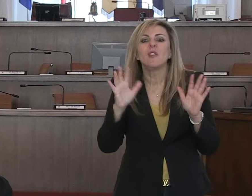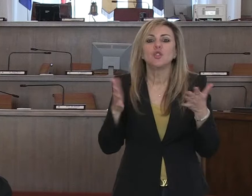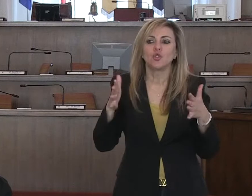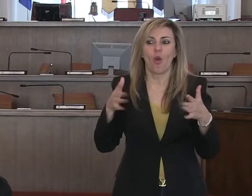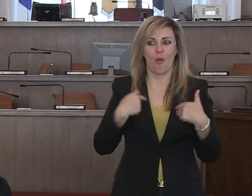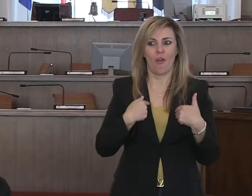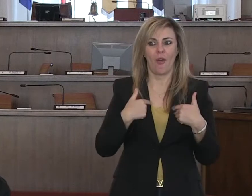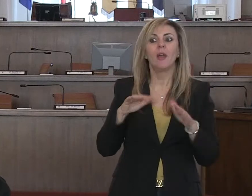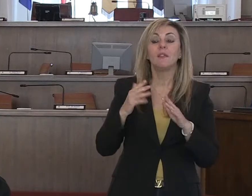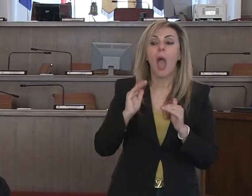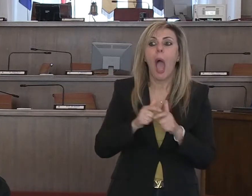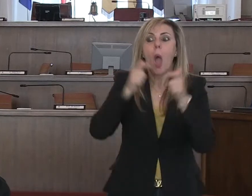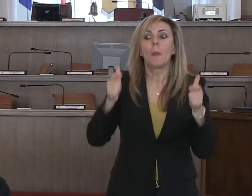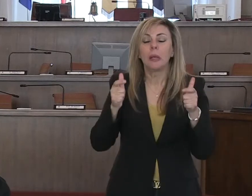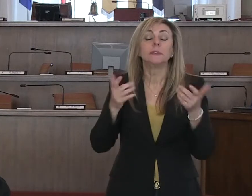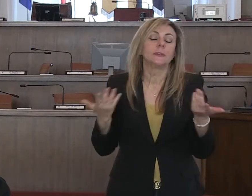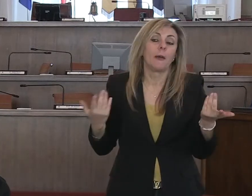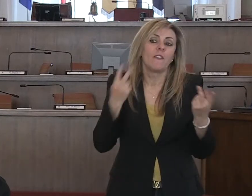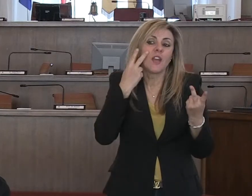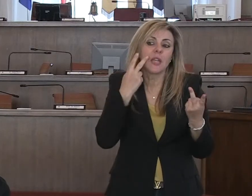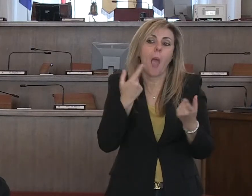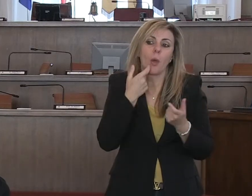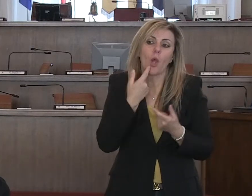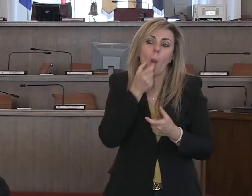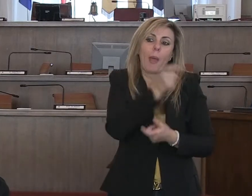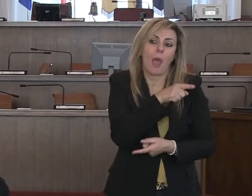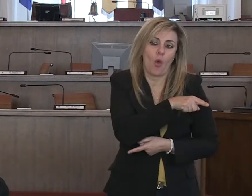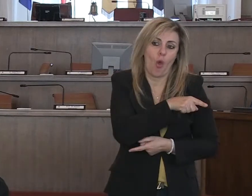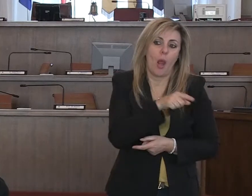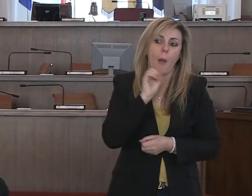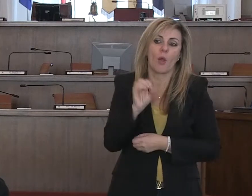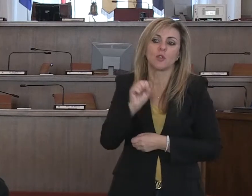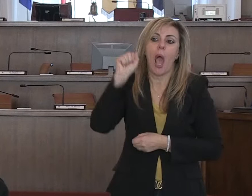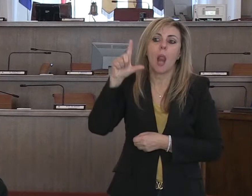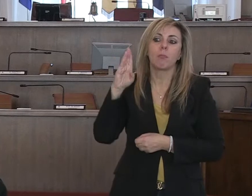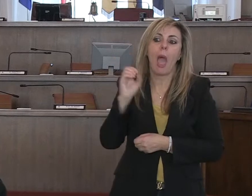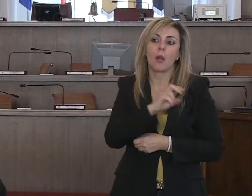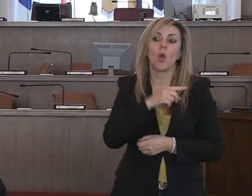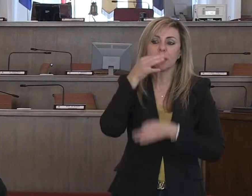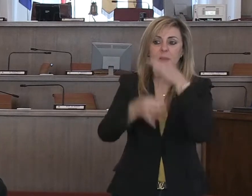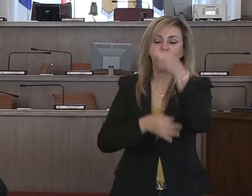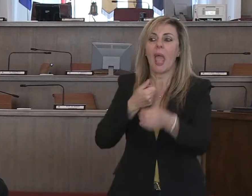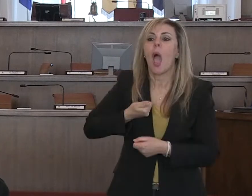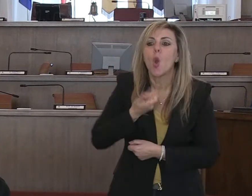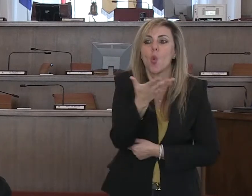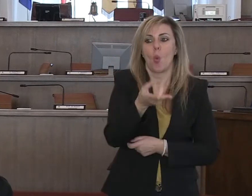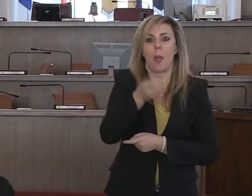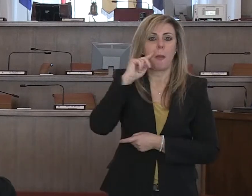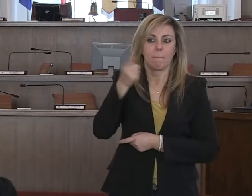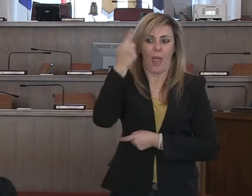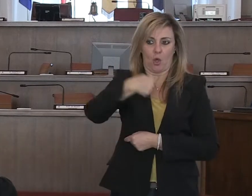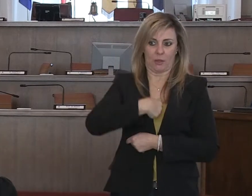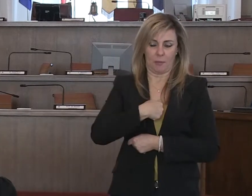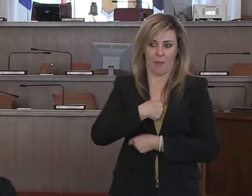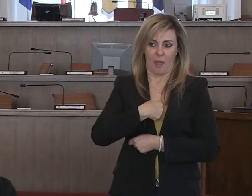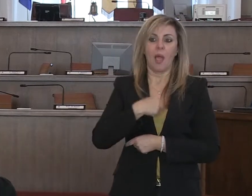e in questo lascio la parola al professor Arbani che meglio di me potrà spiegarvi in termini numerici i vari